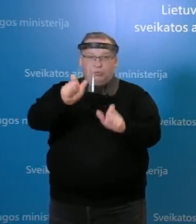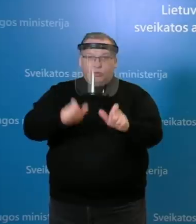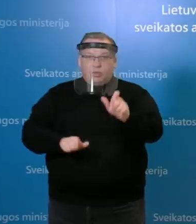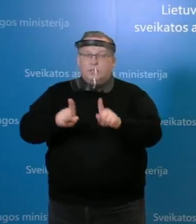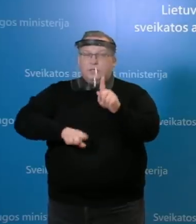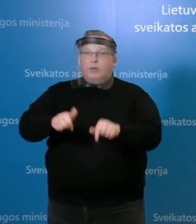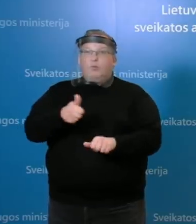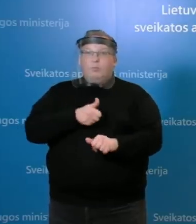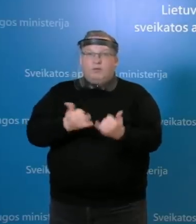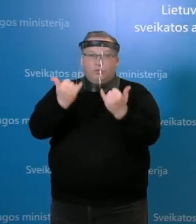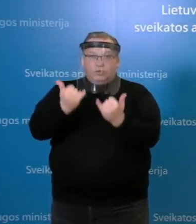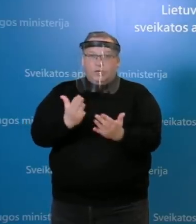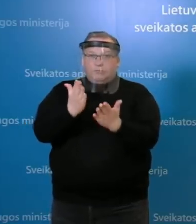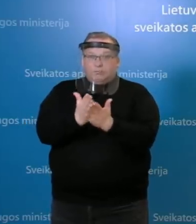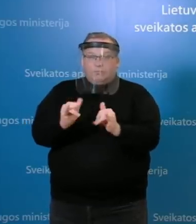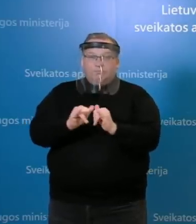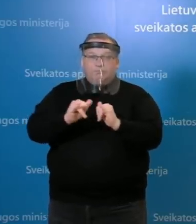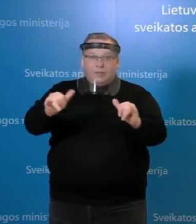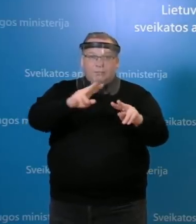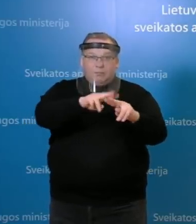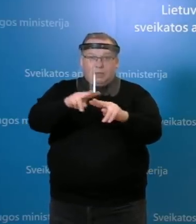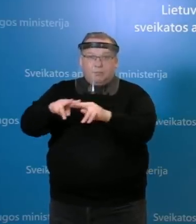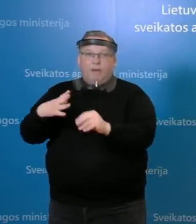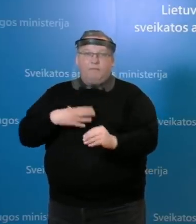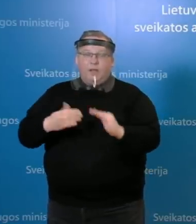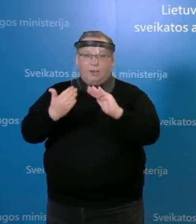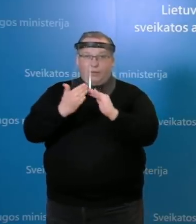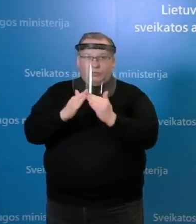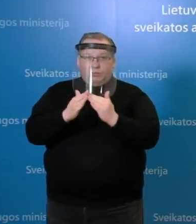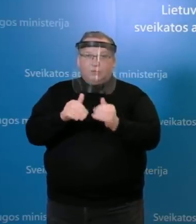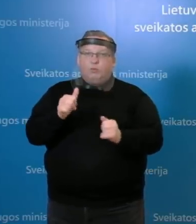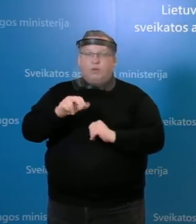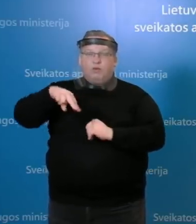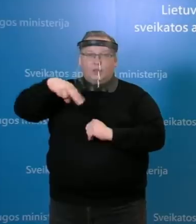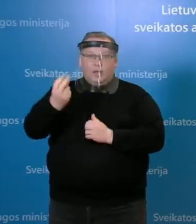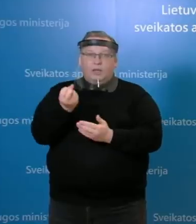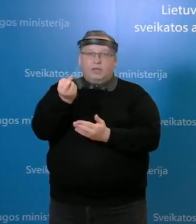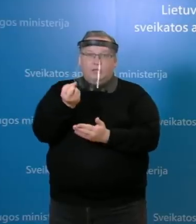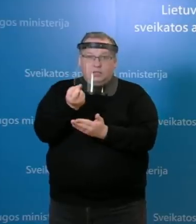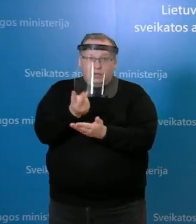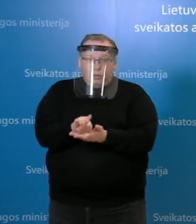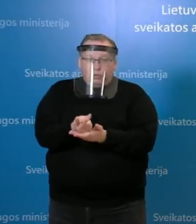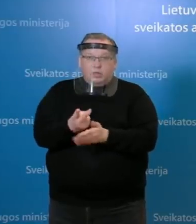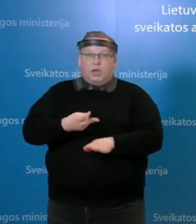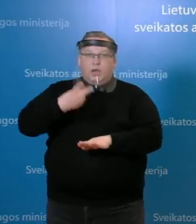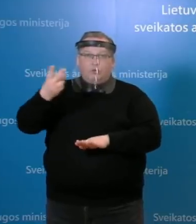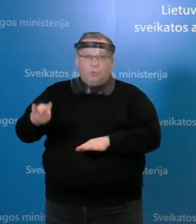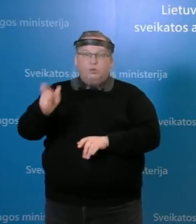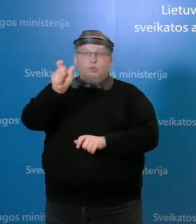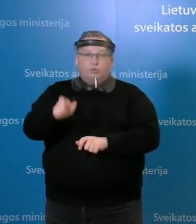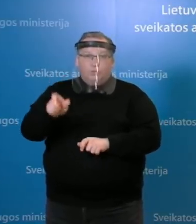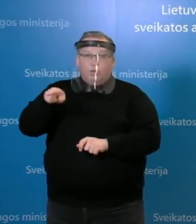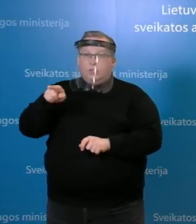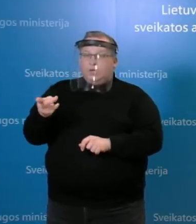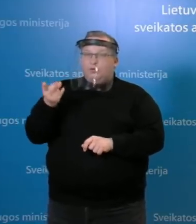šiuo metu plintantis protrukį Vilniaus miesto, pavyzdžiui, klinikinėje ligoninėje hospitalizuoti pacientai, tai reiškia, kad tas